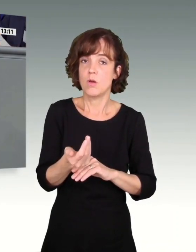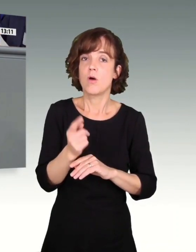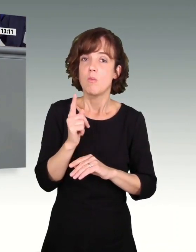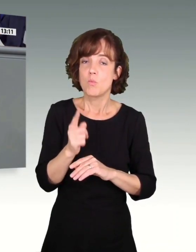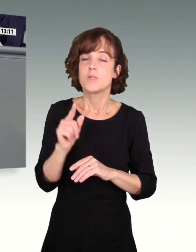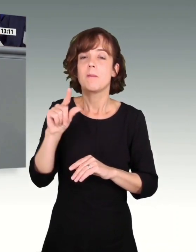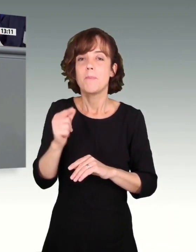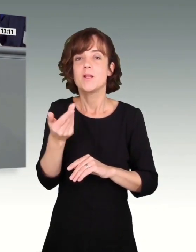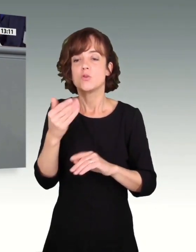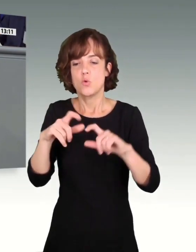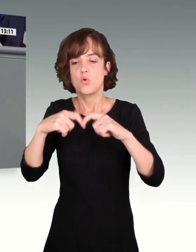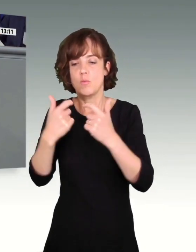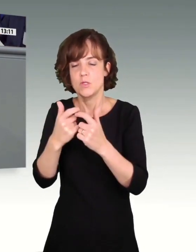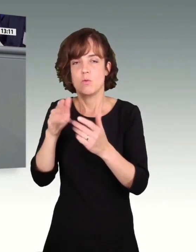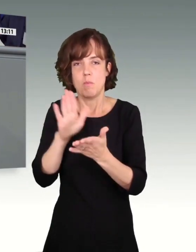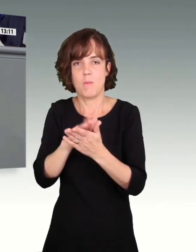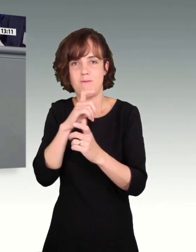Mindestlohnkommission bleibt.